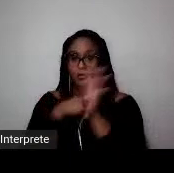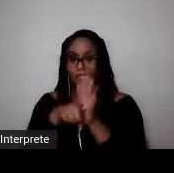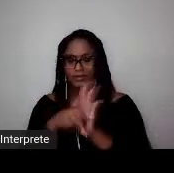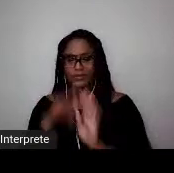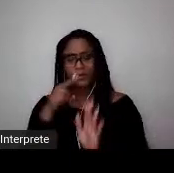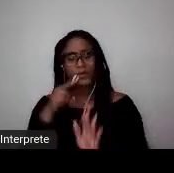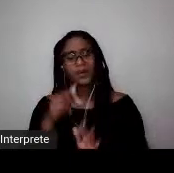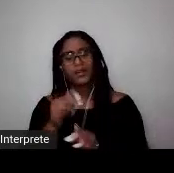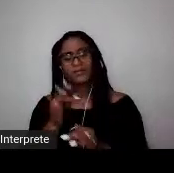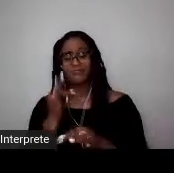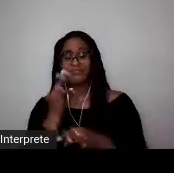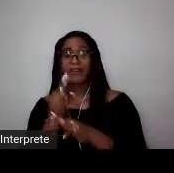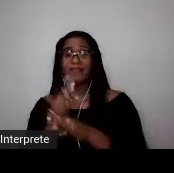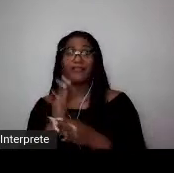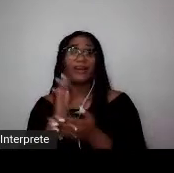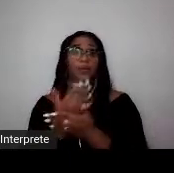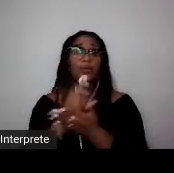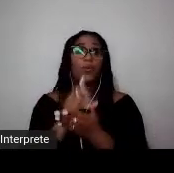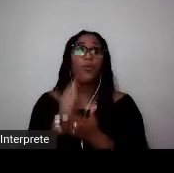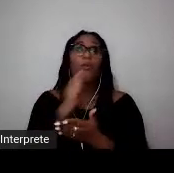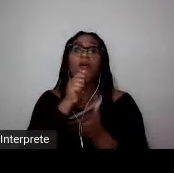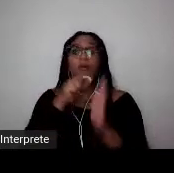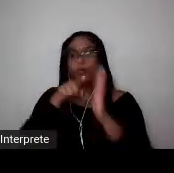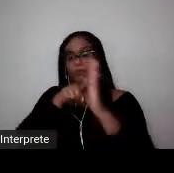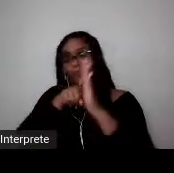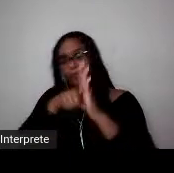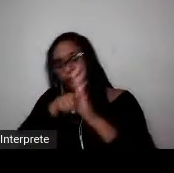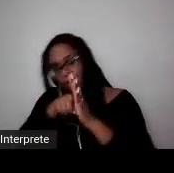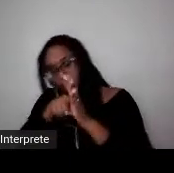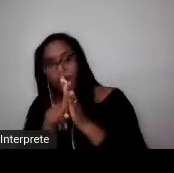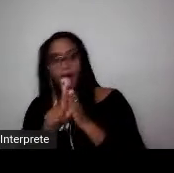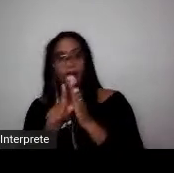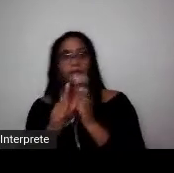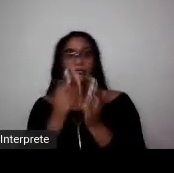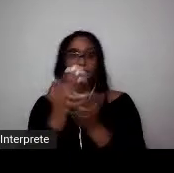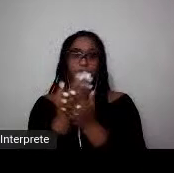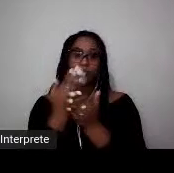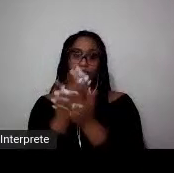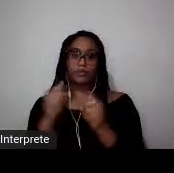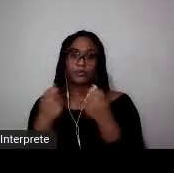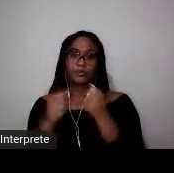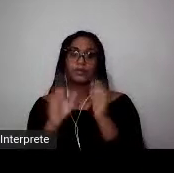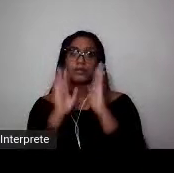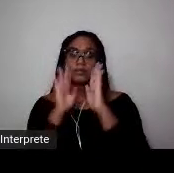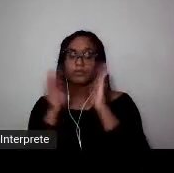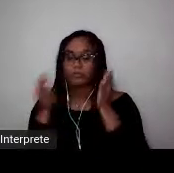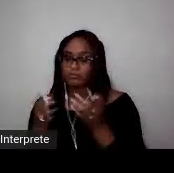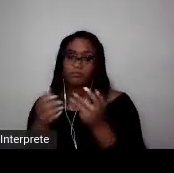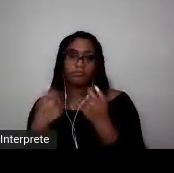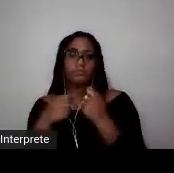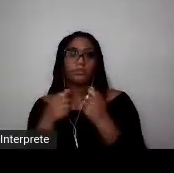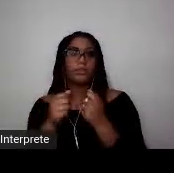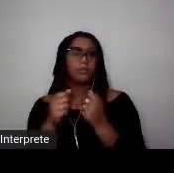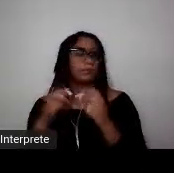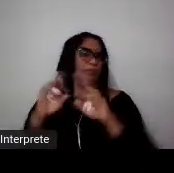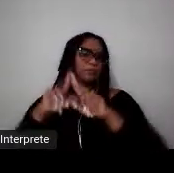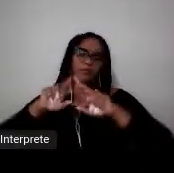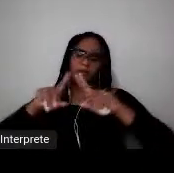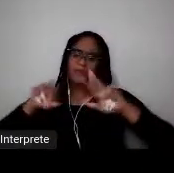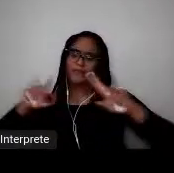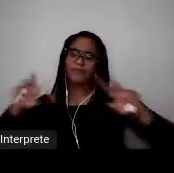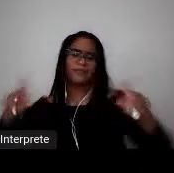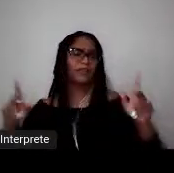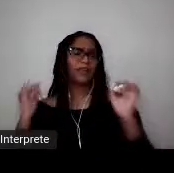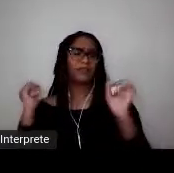que ainda precisam ser aprofundados nos estudos sobre o futebol de mulheres, seja das ciências sociais, da antropologia, da história, da arte, da educação física,